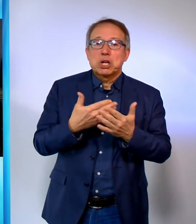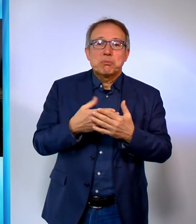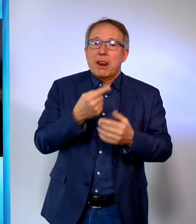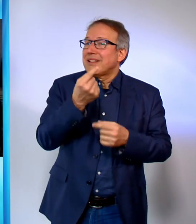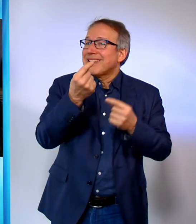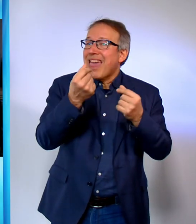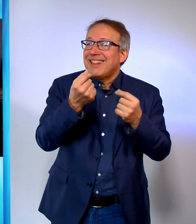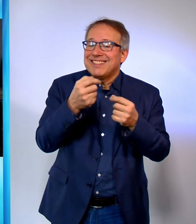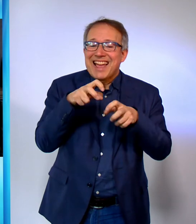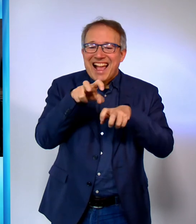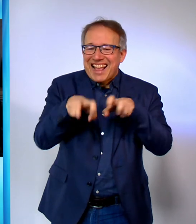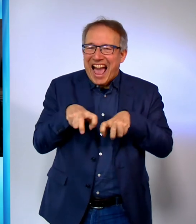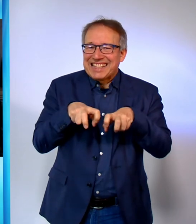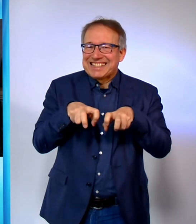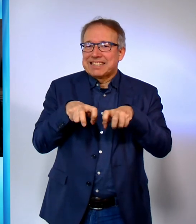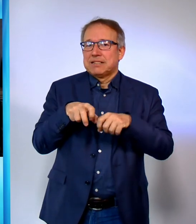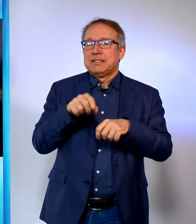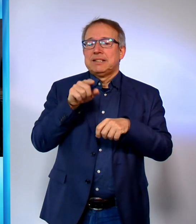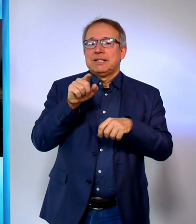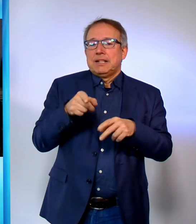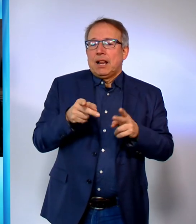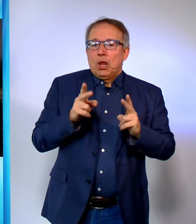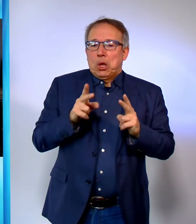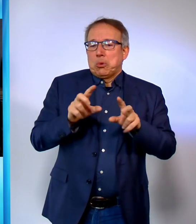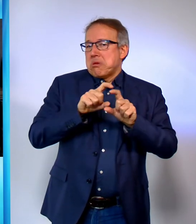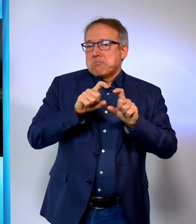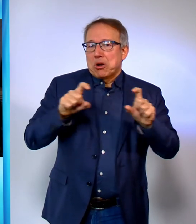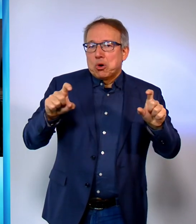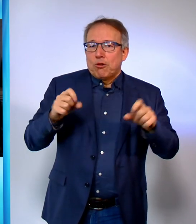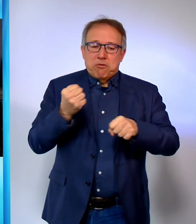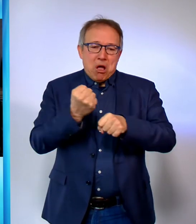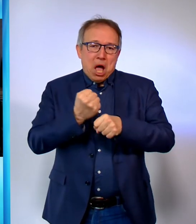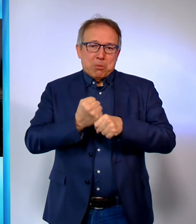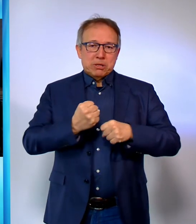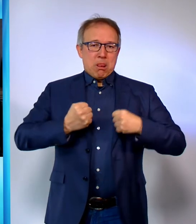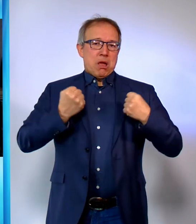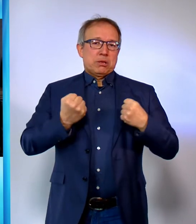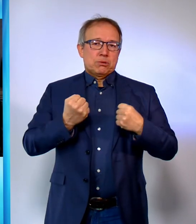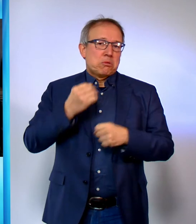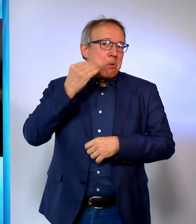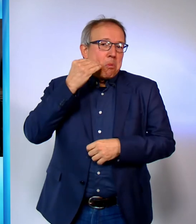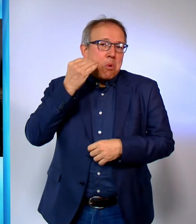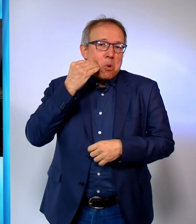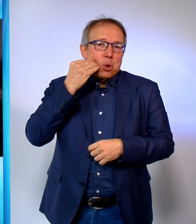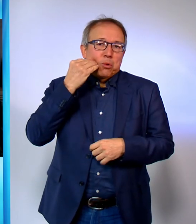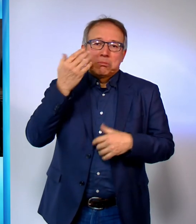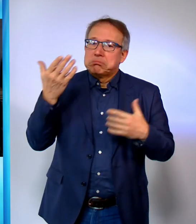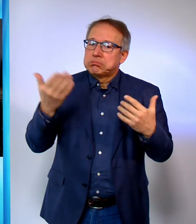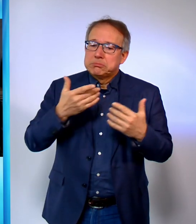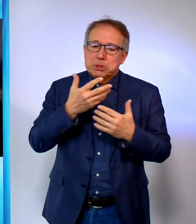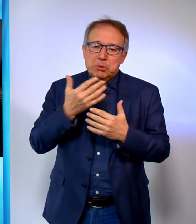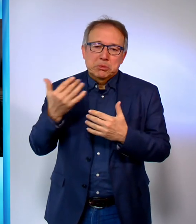Produktivität, Geld, Gier und Geiz, die gesicherte Position, Arbeitsleistung, Wohnung und